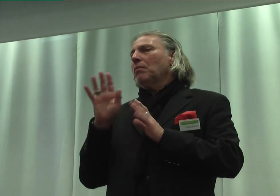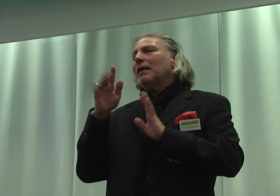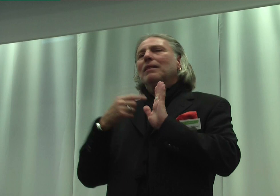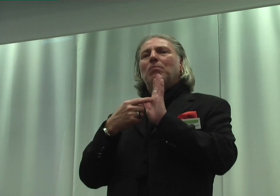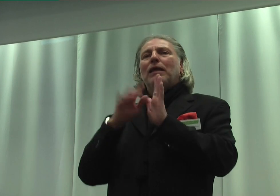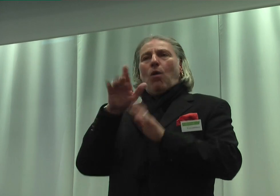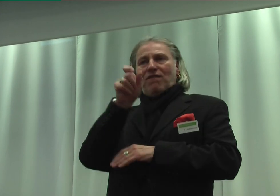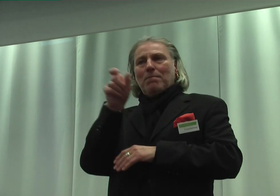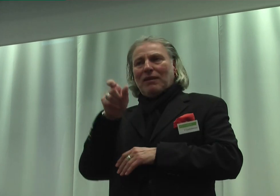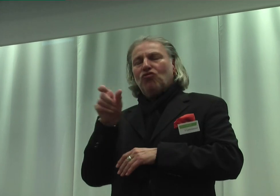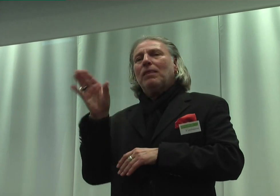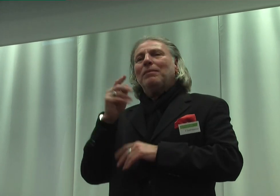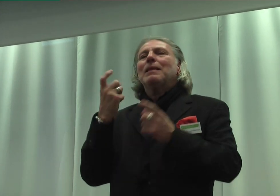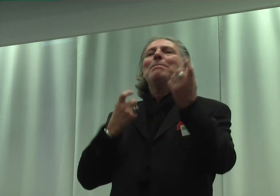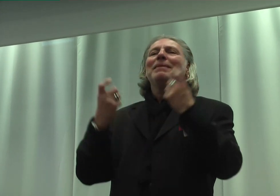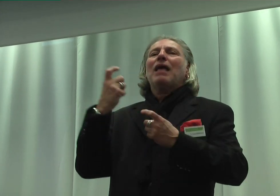Menschen mit Migration Inversionshintergrund.